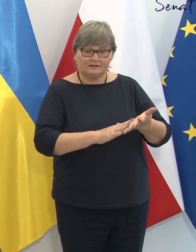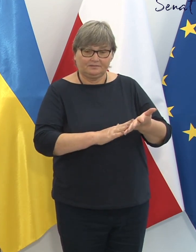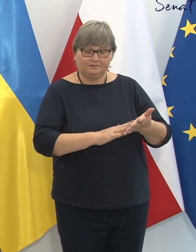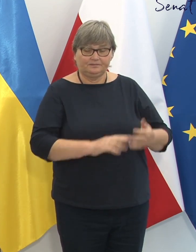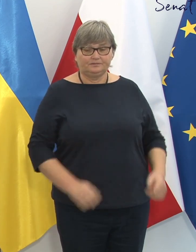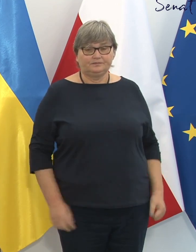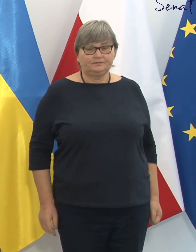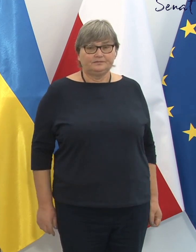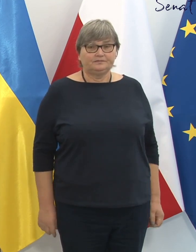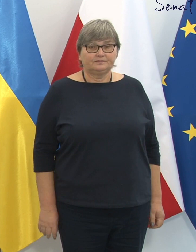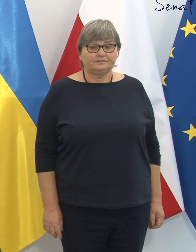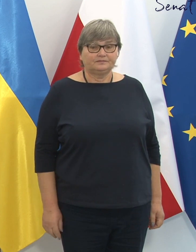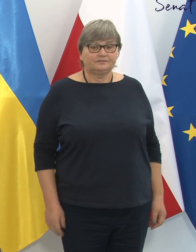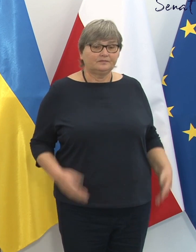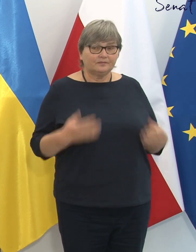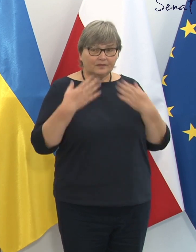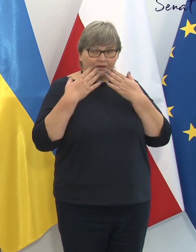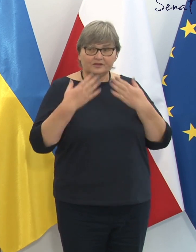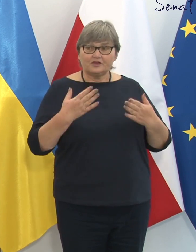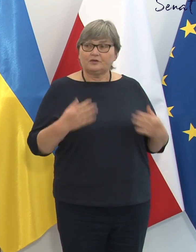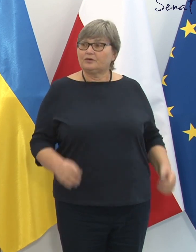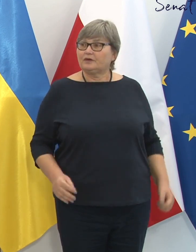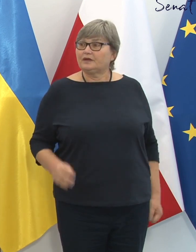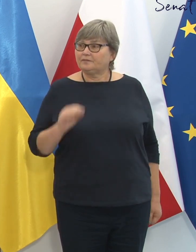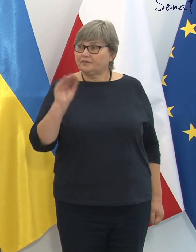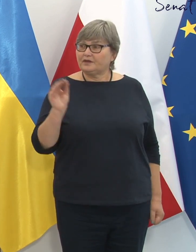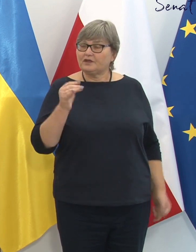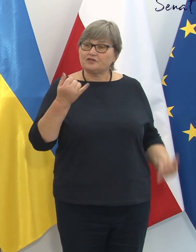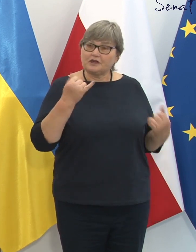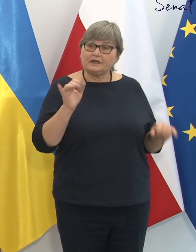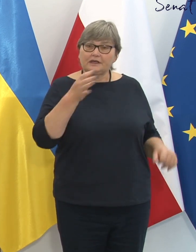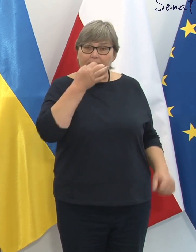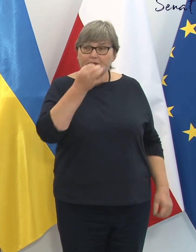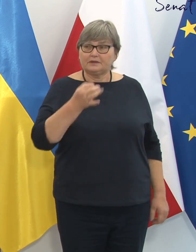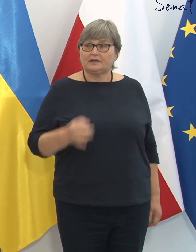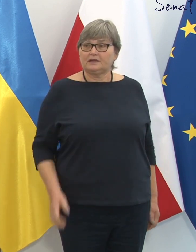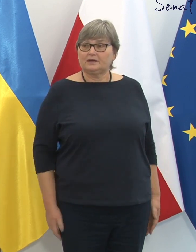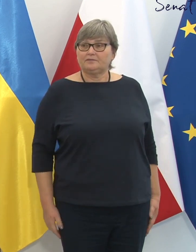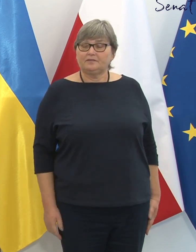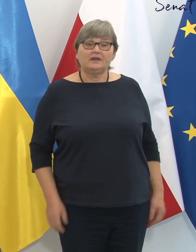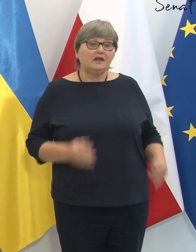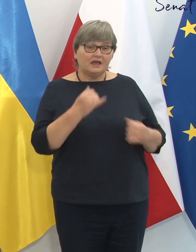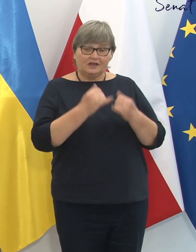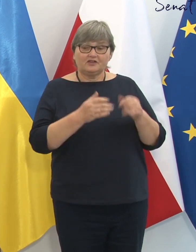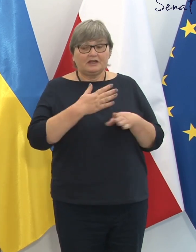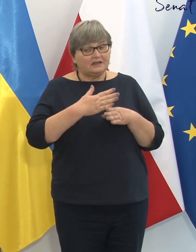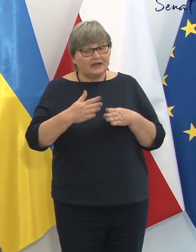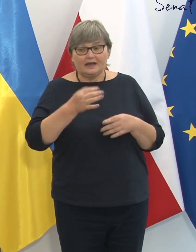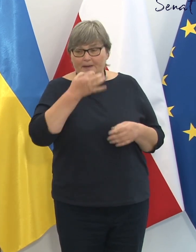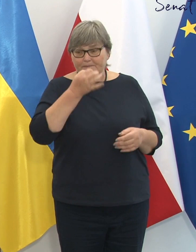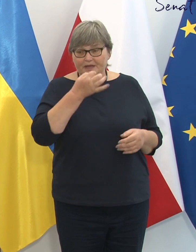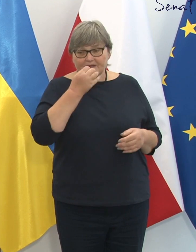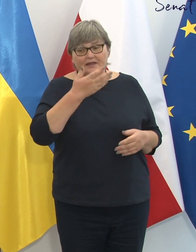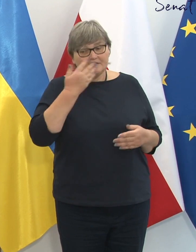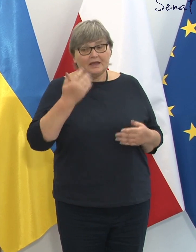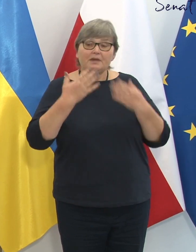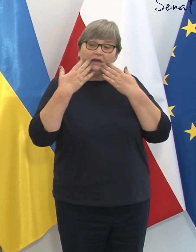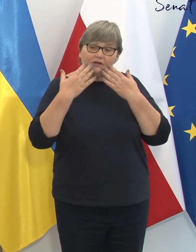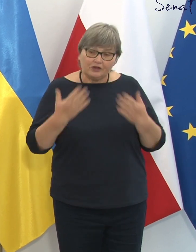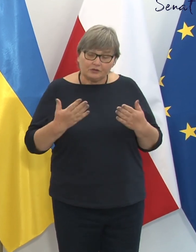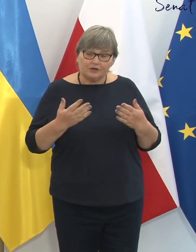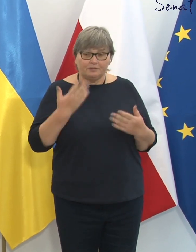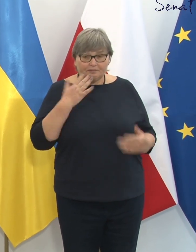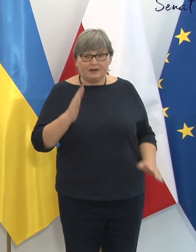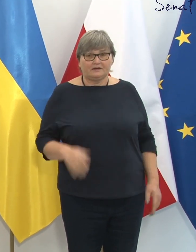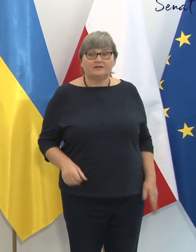MSZ. Dziękuję bardzo panie marszałku. Czy mają państwo jeszcze pytania? Jeżeli nie ma więcej pytań, bardzo dziękujemy państwu za udział w bryfingu prasowym.